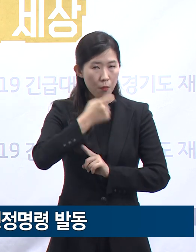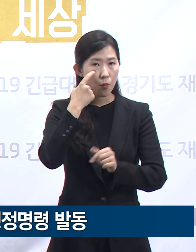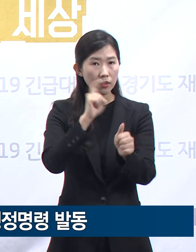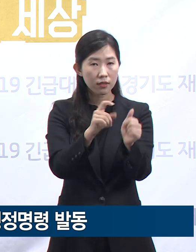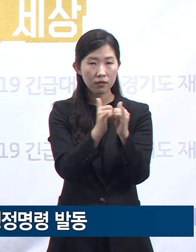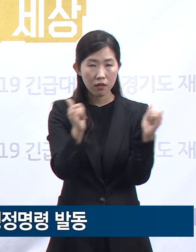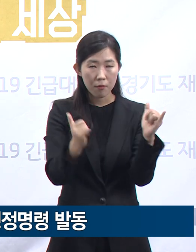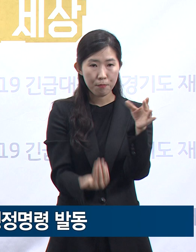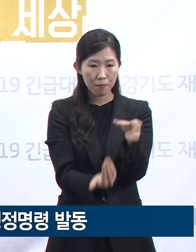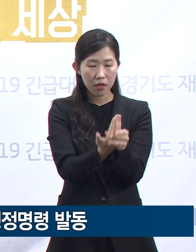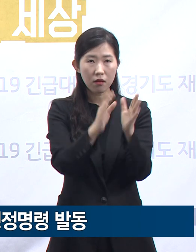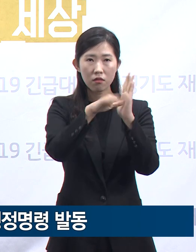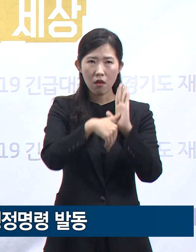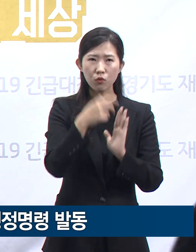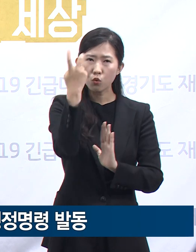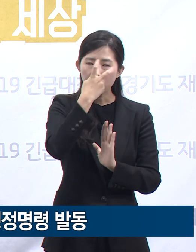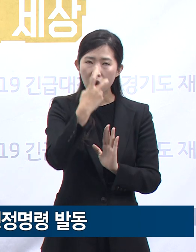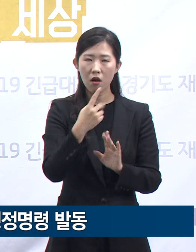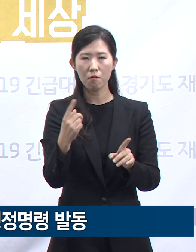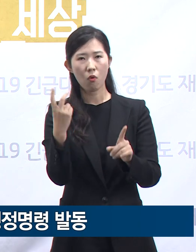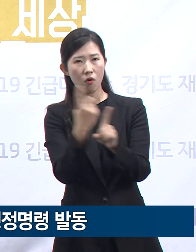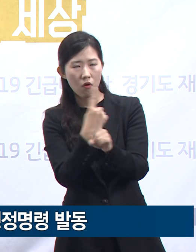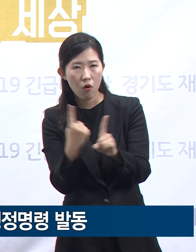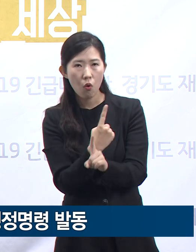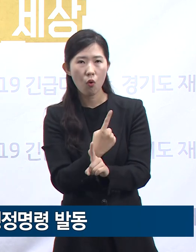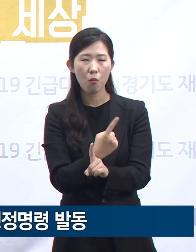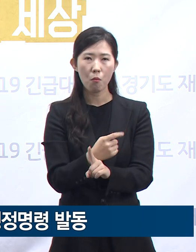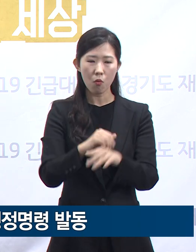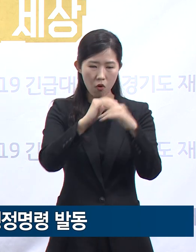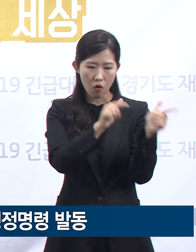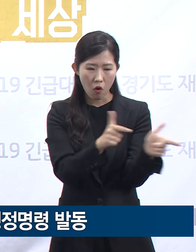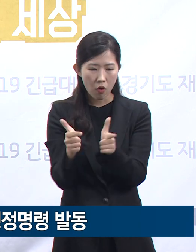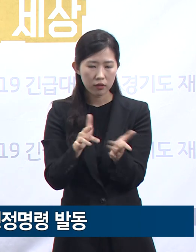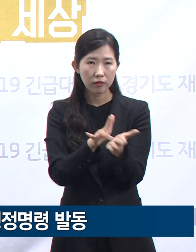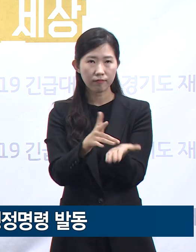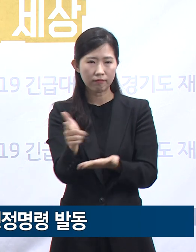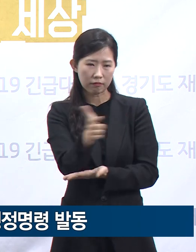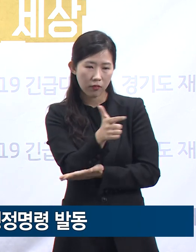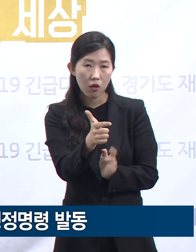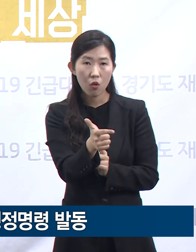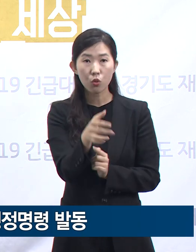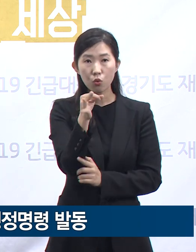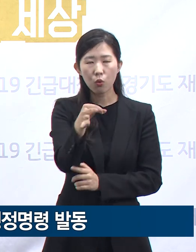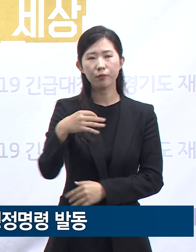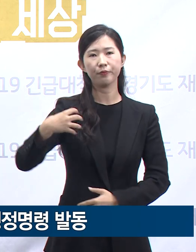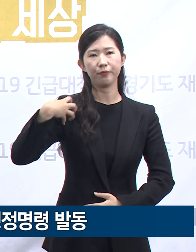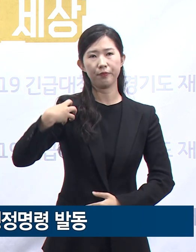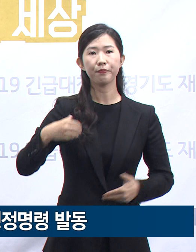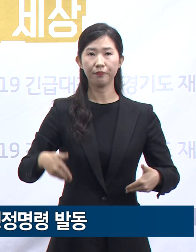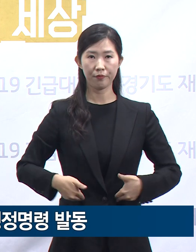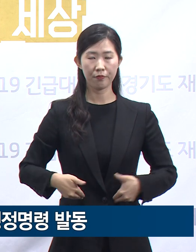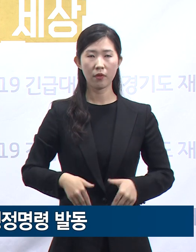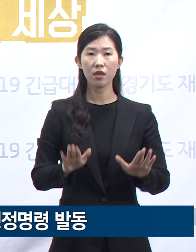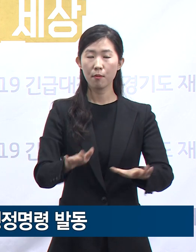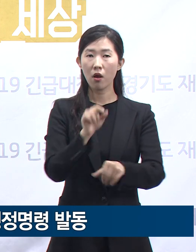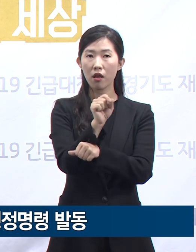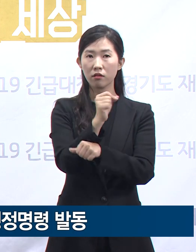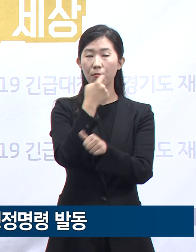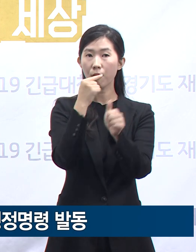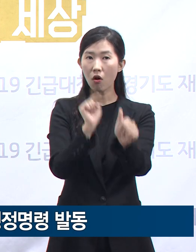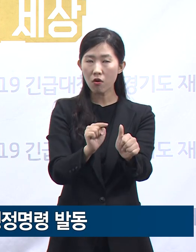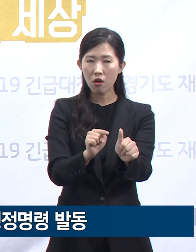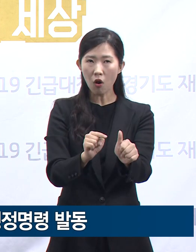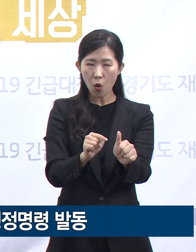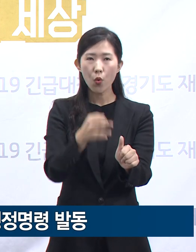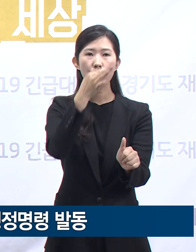조사, 검사, 치료 관련 방역비 전액에 대한 구상권이 청구되게 됩니다. 이전 입원 행정명령은 즉시